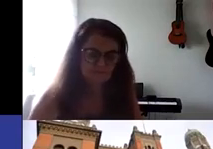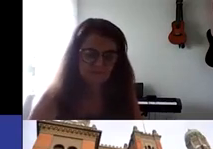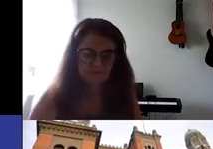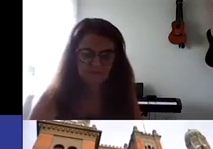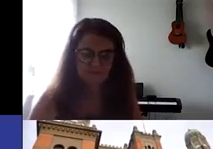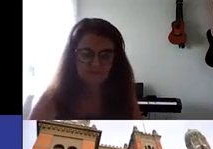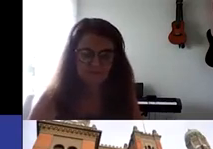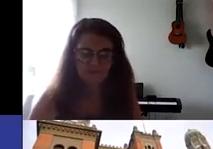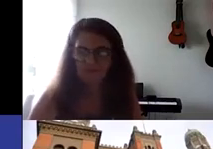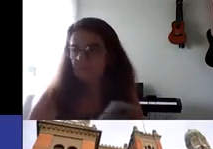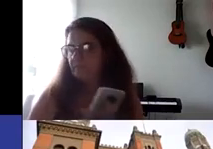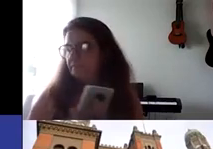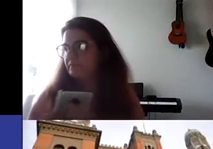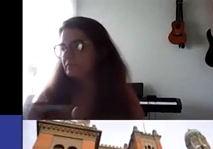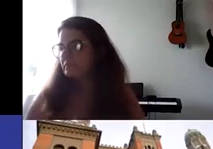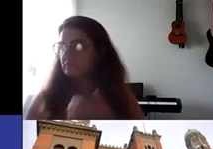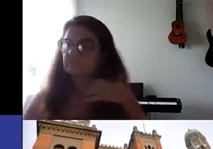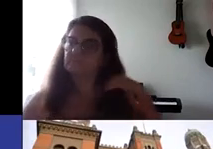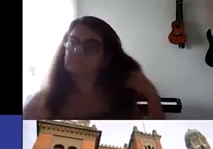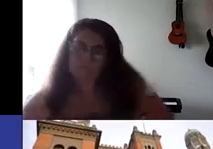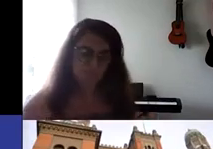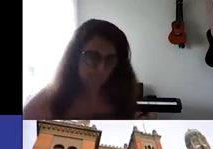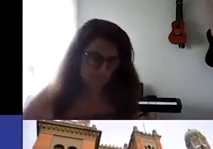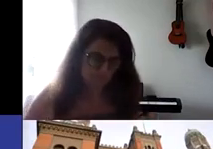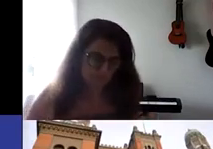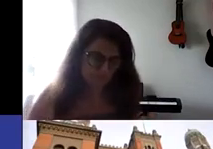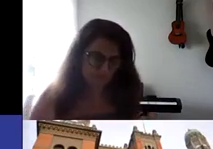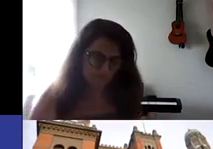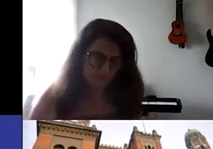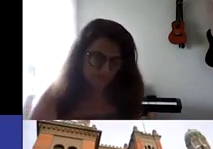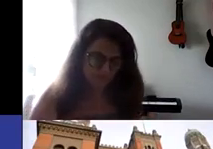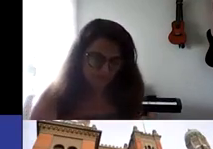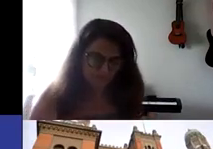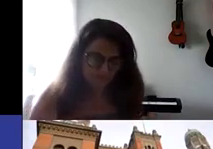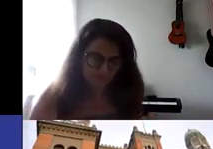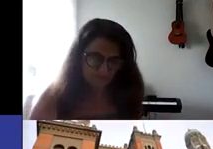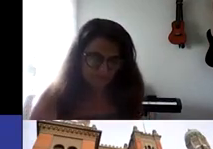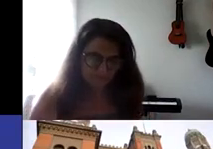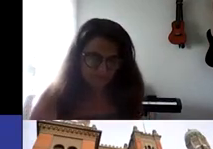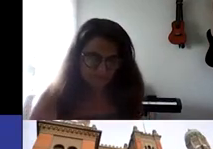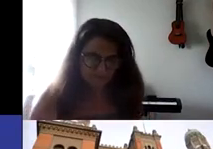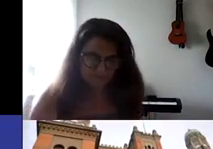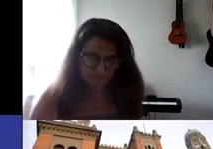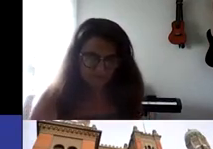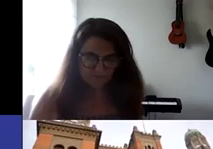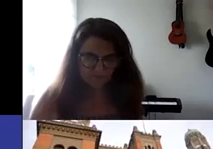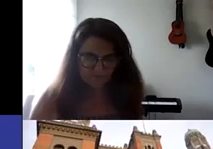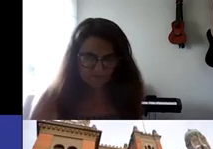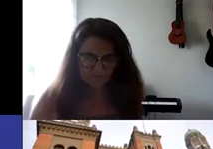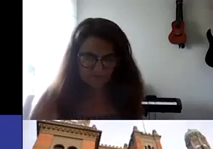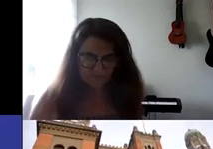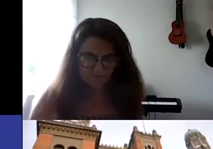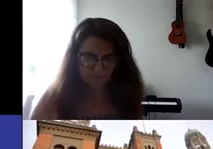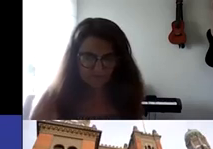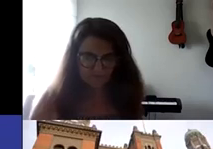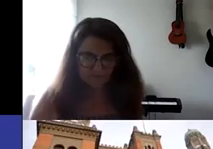a gente também buscou algumas soluções para o ensino remoto emergencial. O próprio Armando contou um pouco a experiência. Esse curso